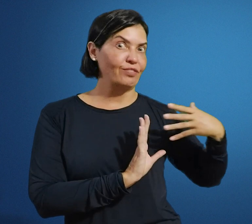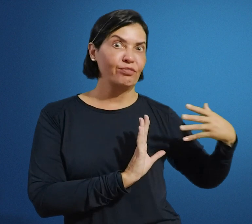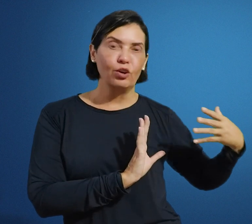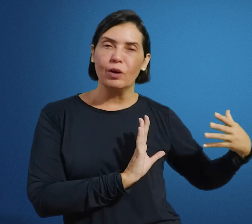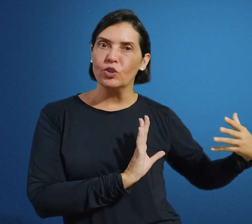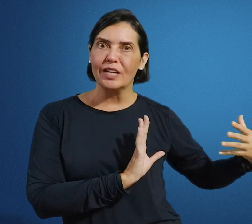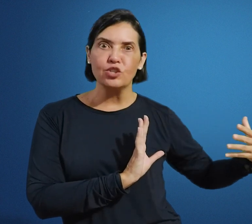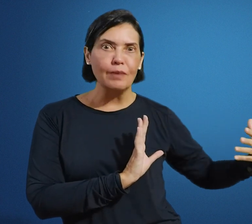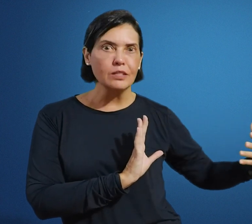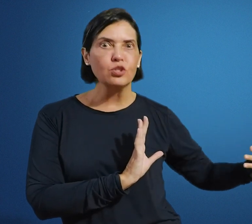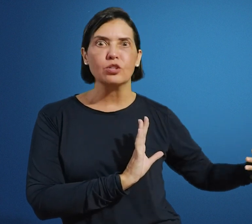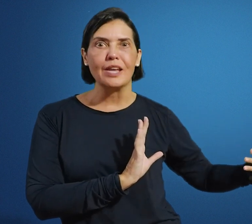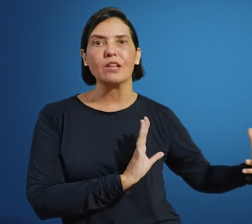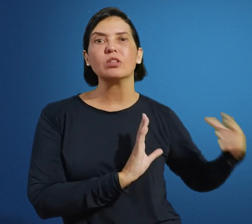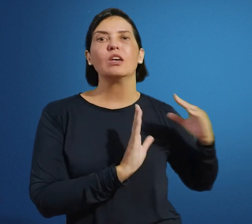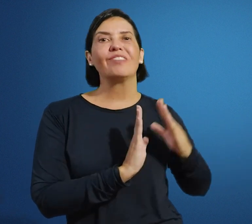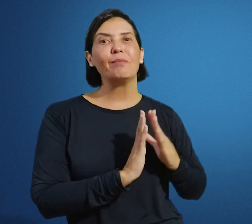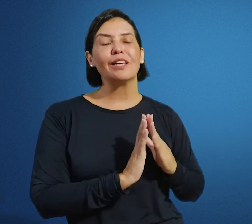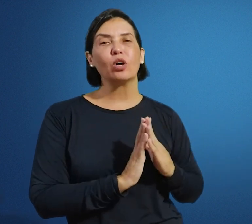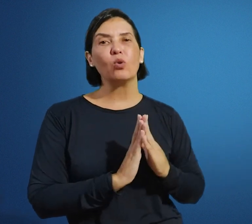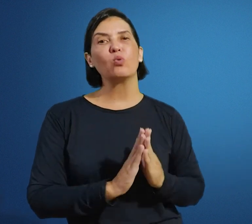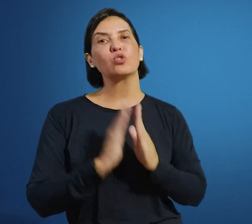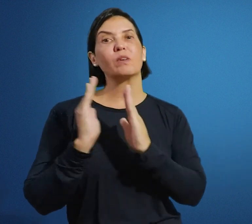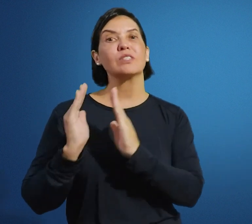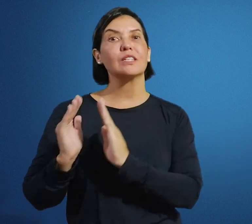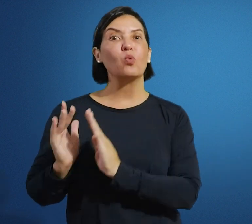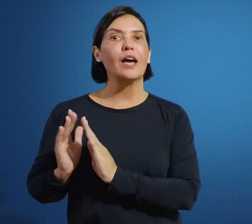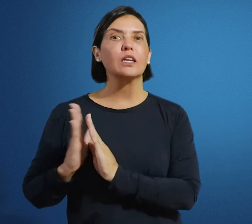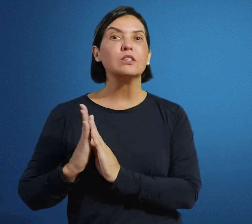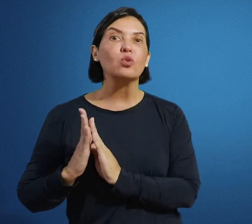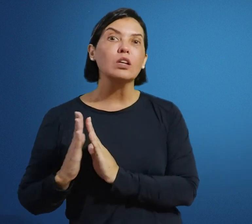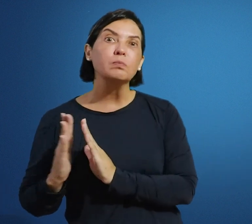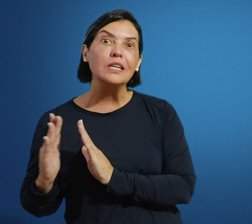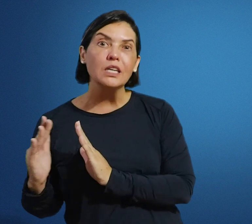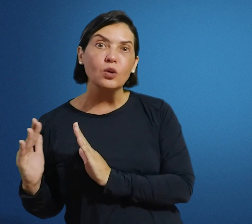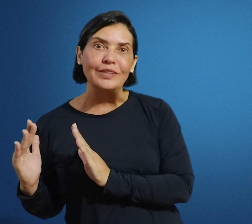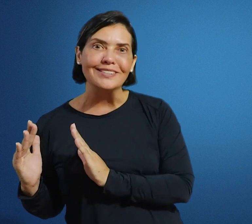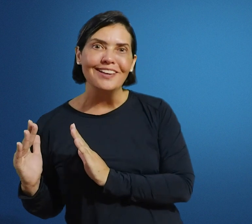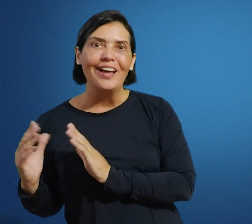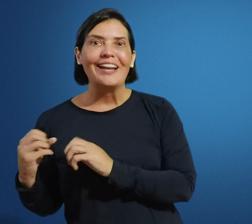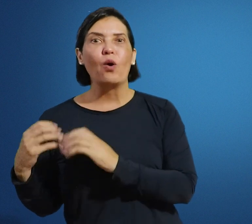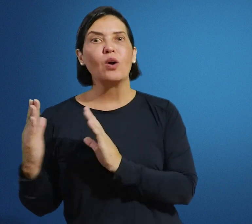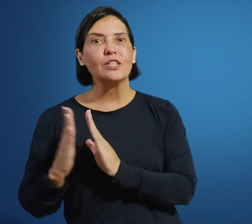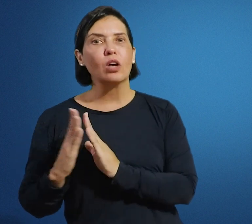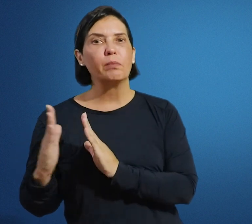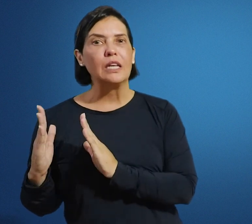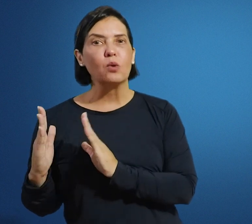verifica uma quantidade imensa de candidatos, e vai abrir agora concursos para vocês atuarem em escolas bilingues, na qual, na escola bilingue,